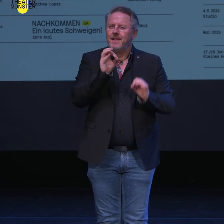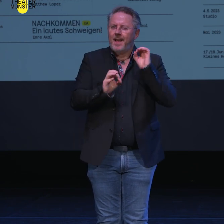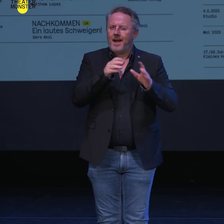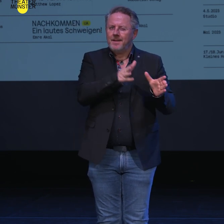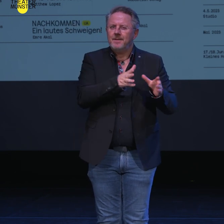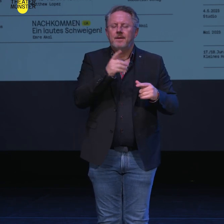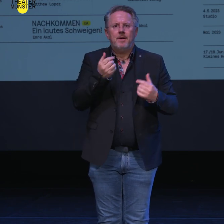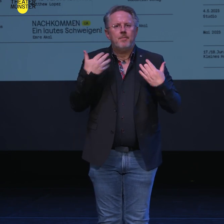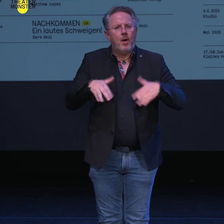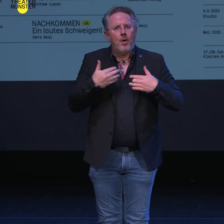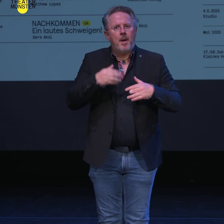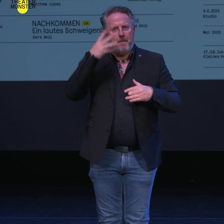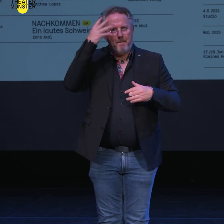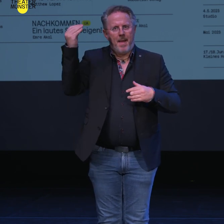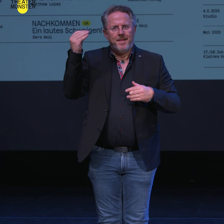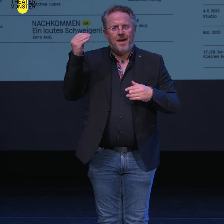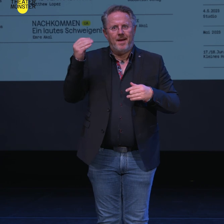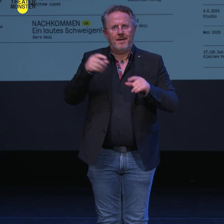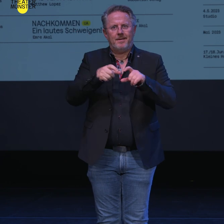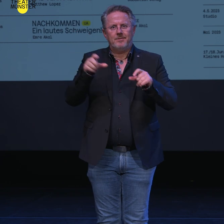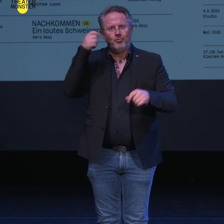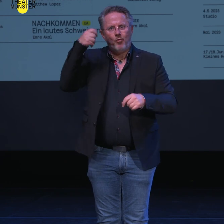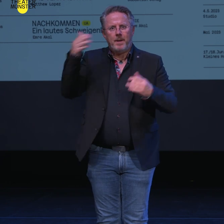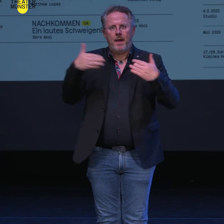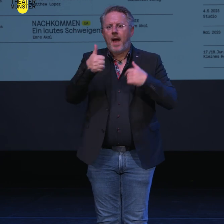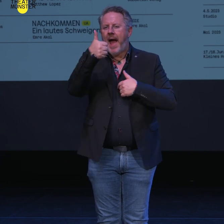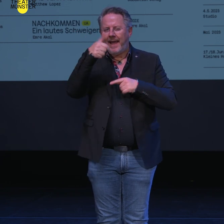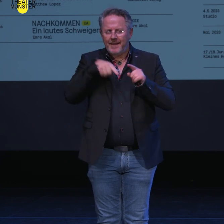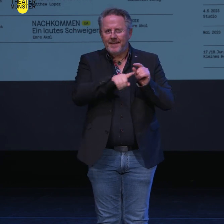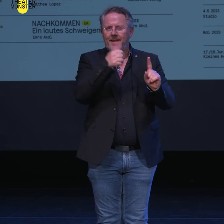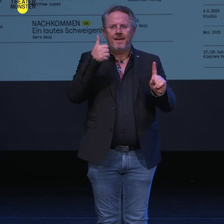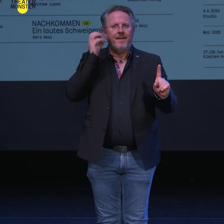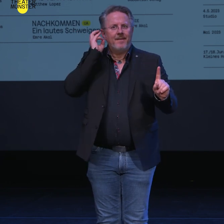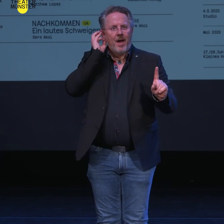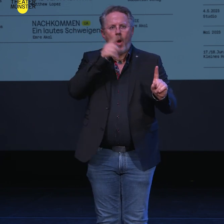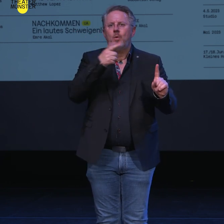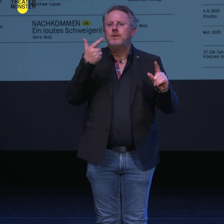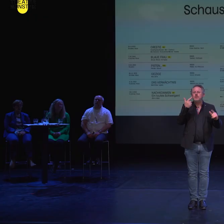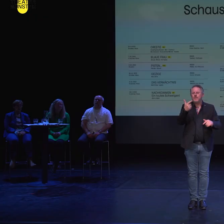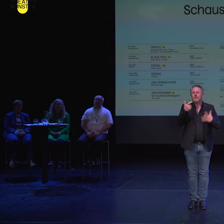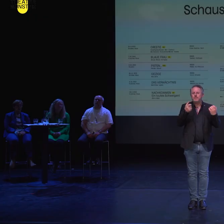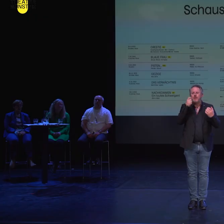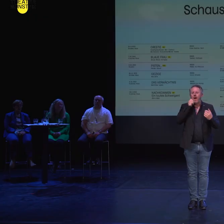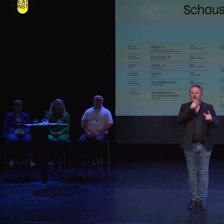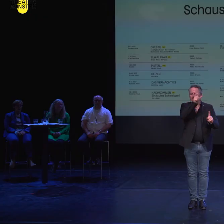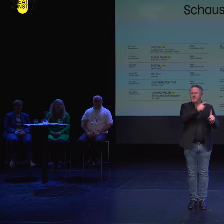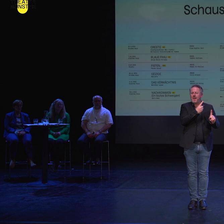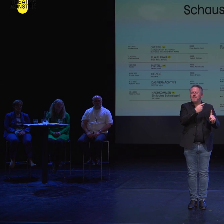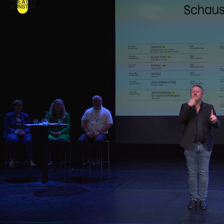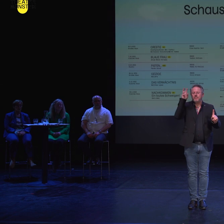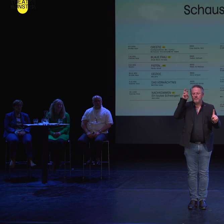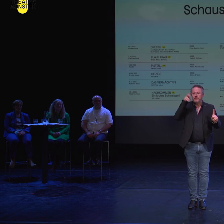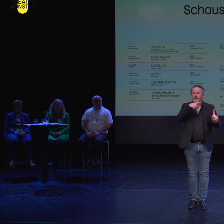ein großes Männerensemble und es gibt eine einzige Frauenrolle da drin, eine 72-jährige Figur, die ganz am Ende